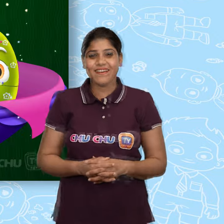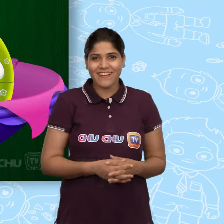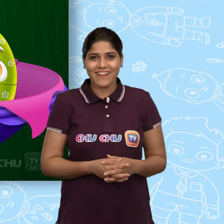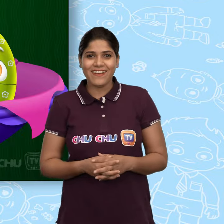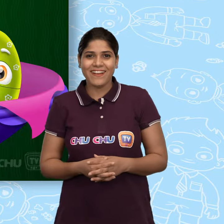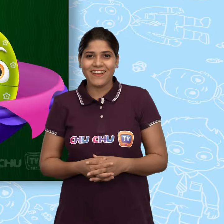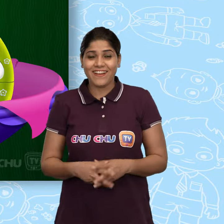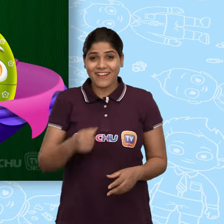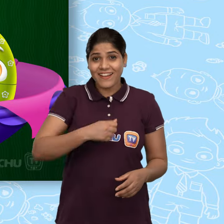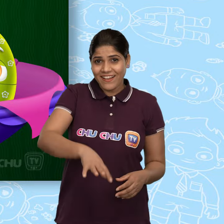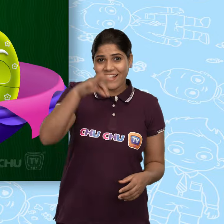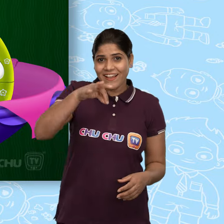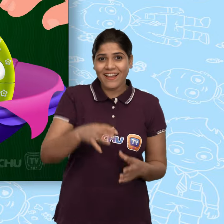मुझे उचाओ